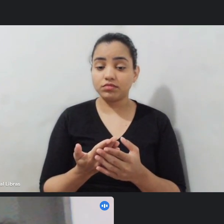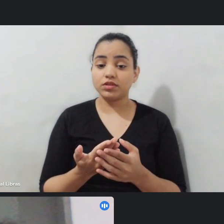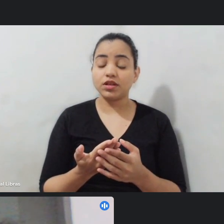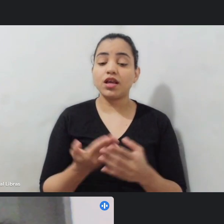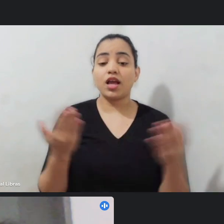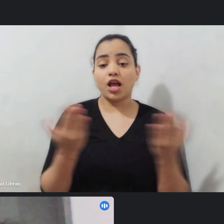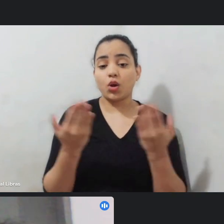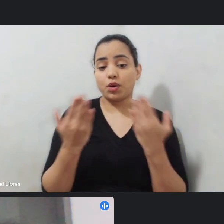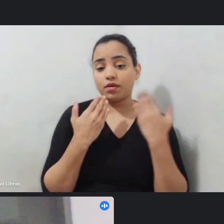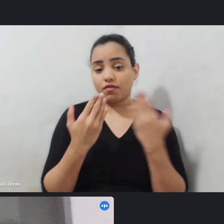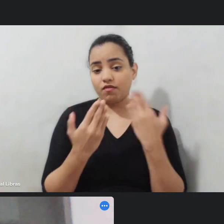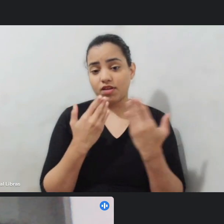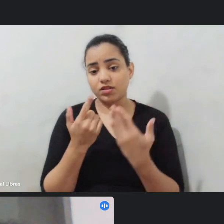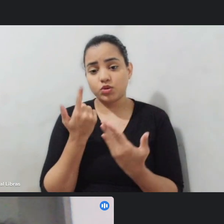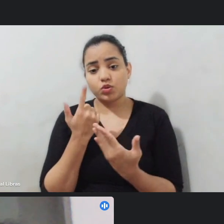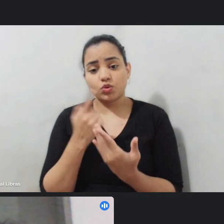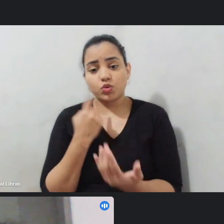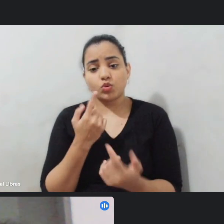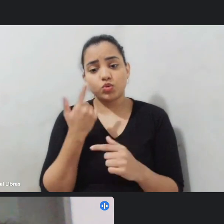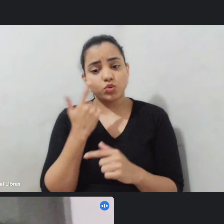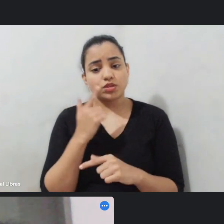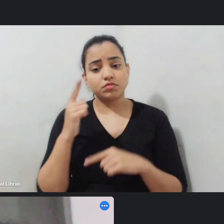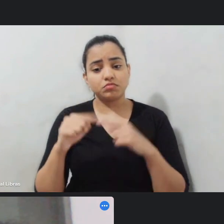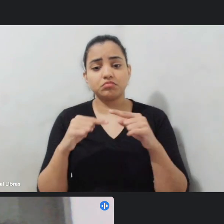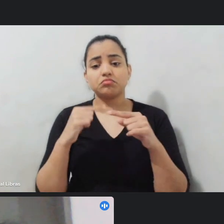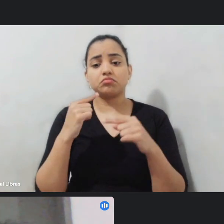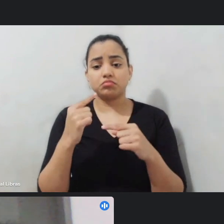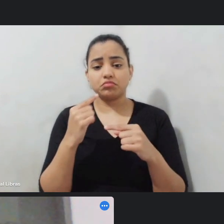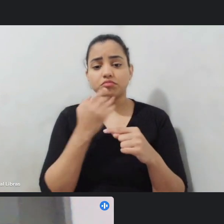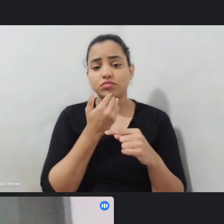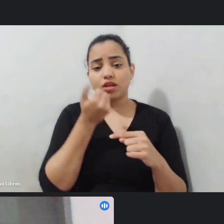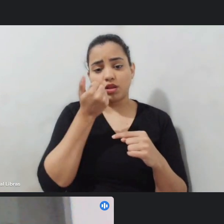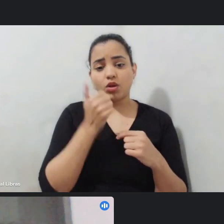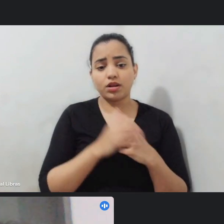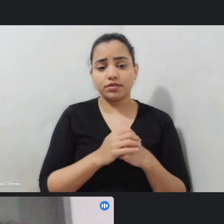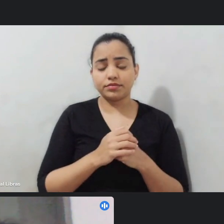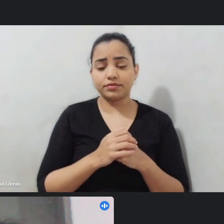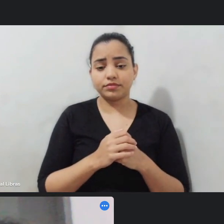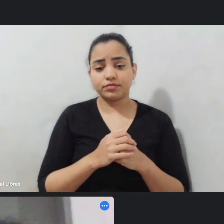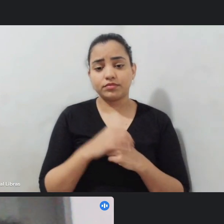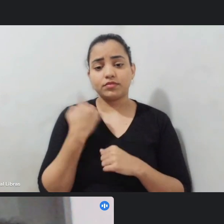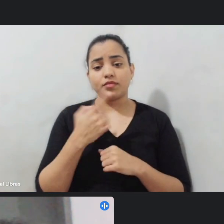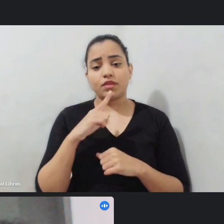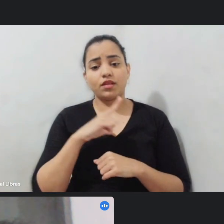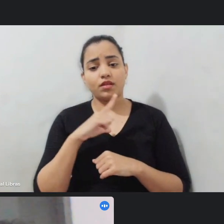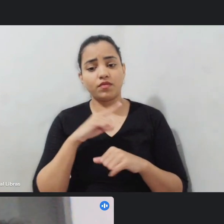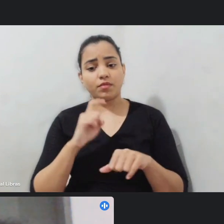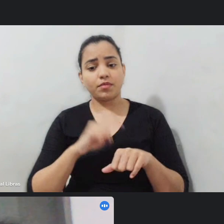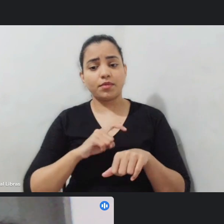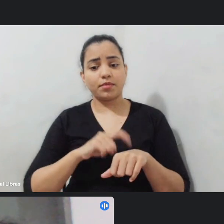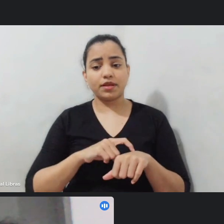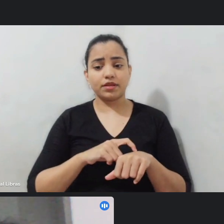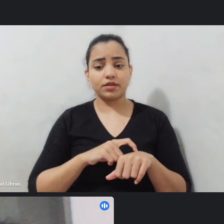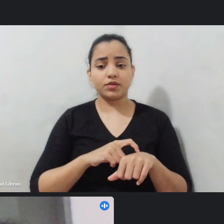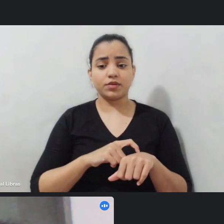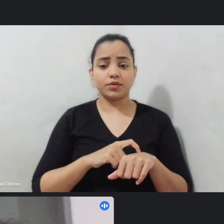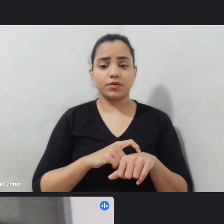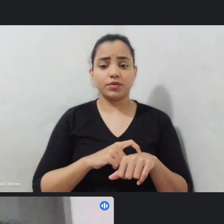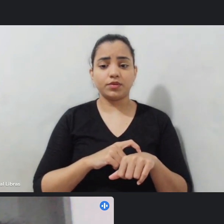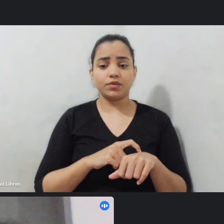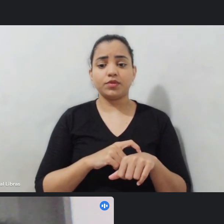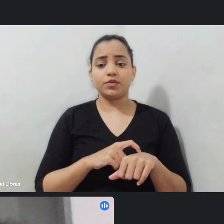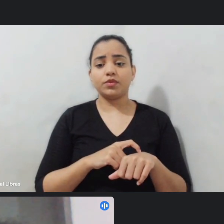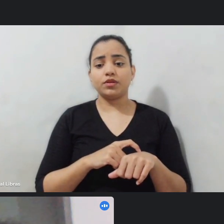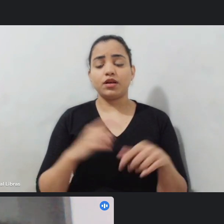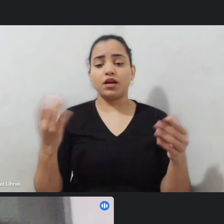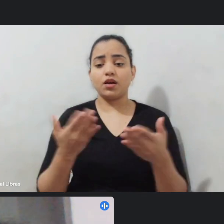gente possa chegar a uma condição melhor a gente já teve um momento com o atual secretário